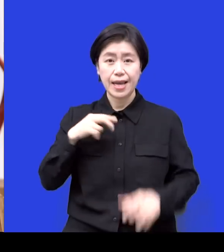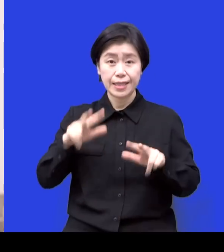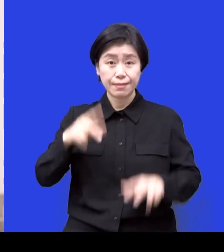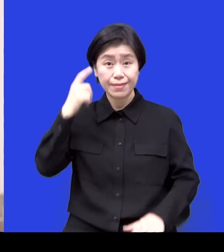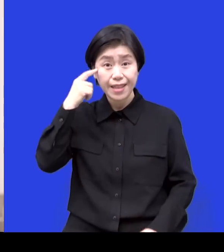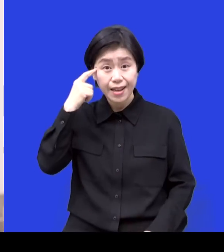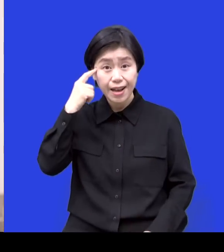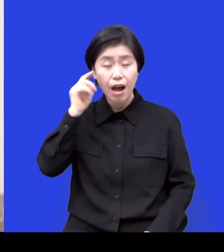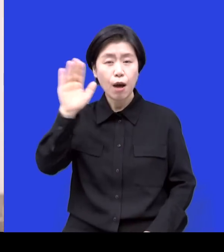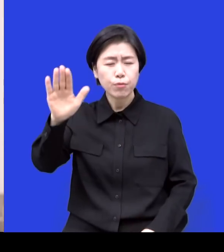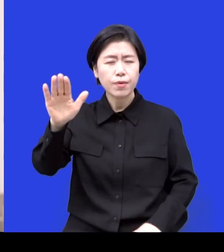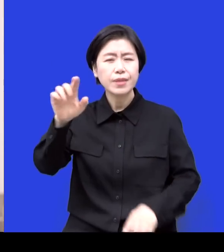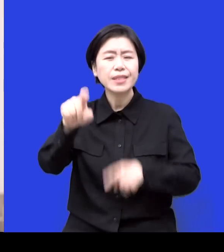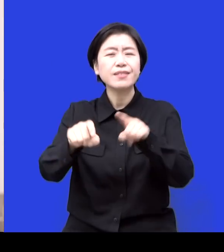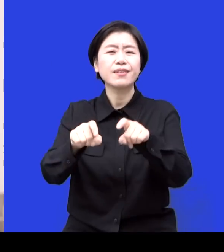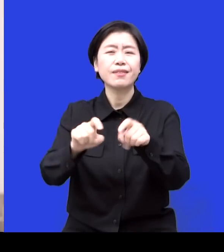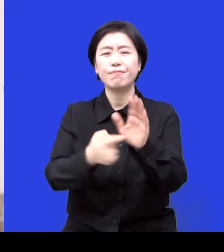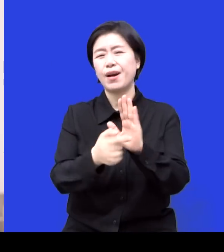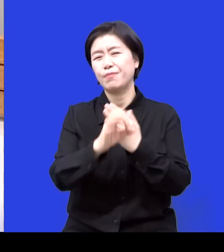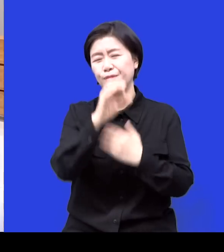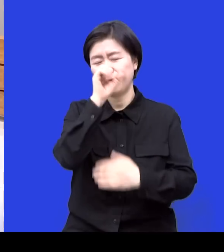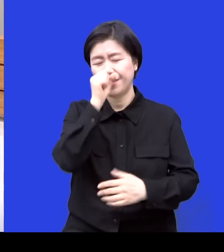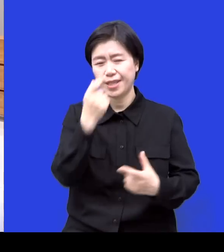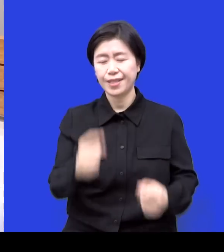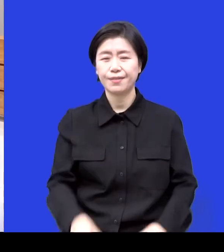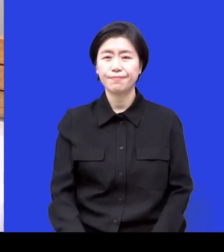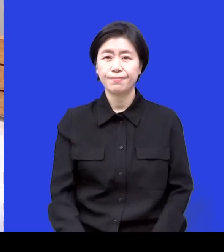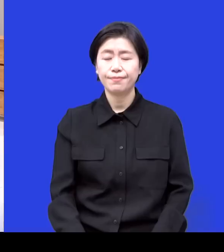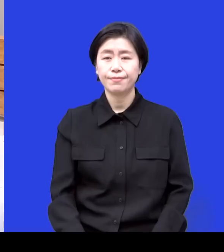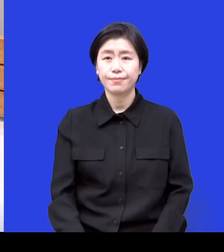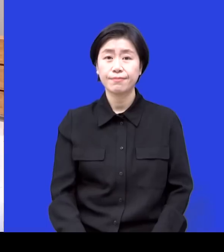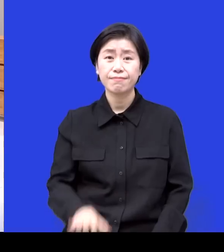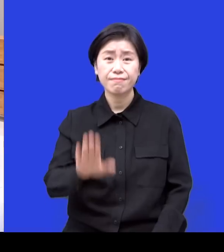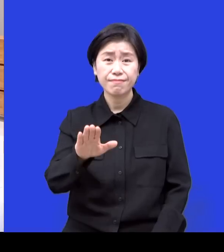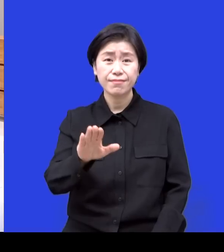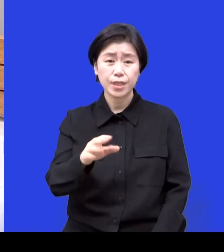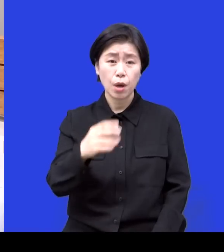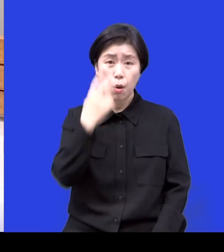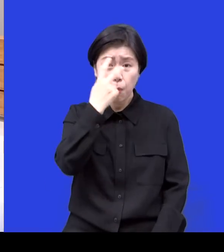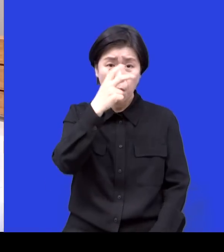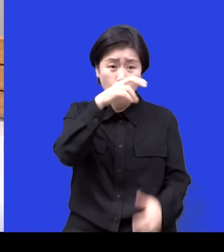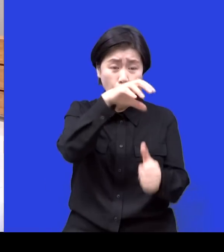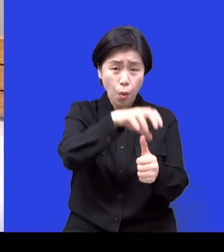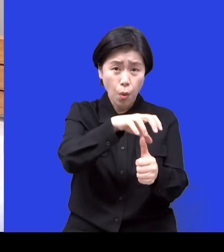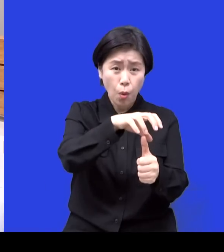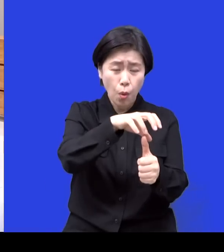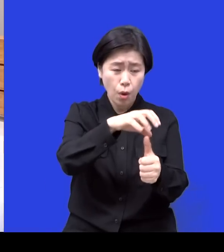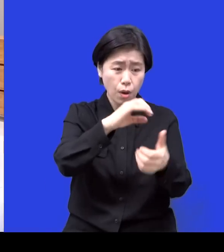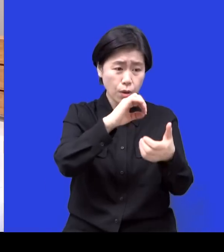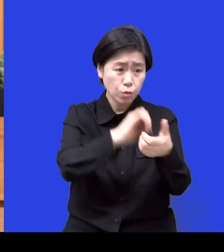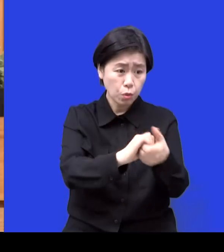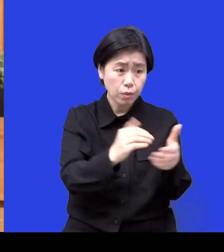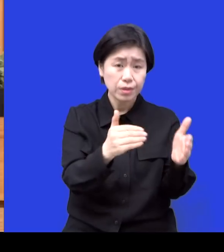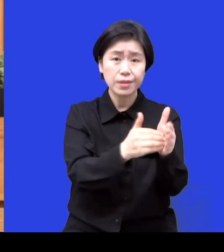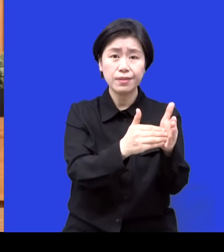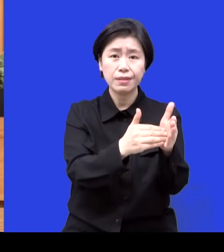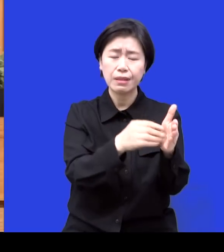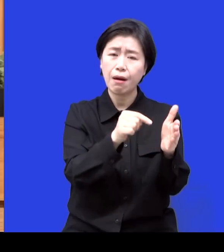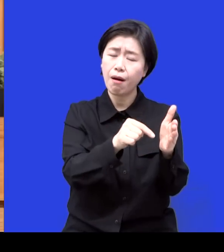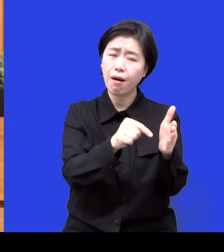그래요. 사실 어떻게 보면 보호종료라는 단어가 너무 잔인하지 않아요. 보호가 끝이 났다는 것 이 사회가 더 이상 너를 보호해줄 수